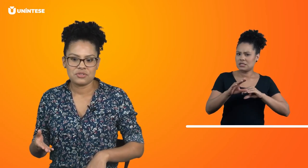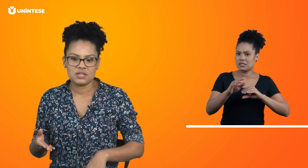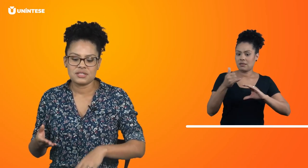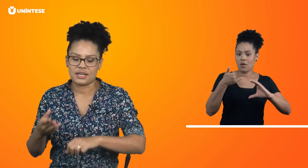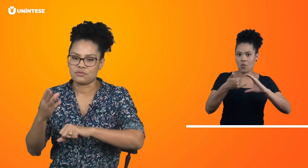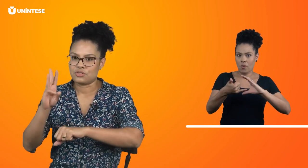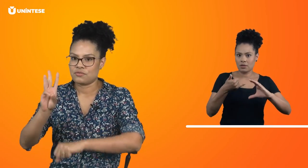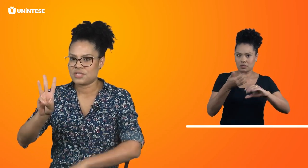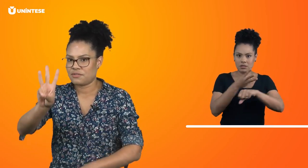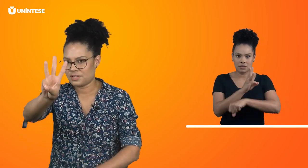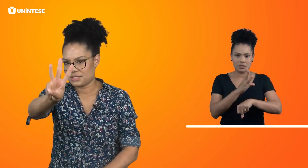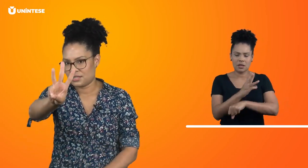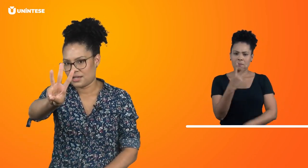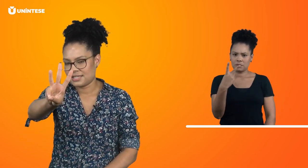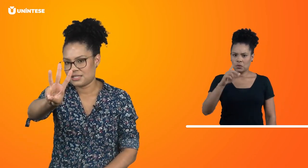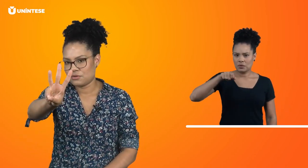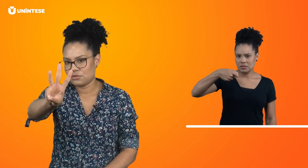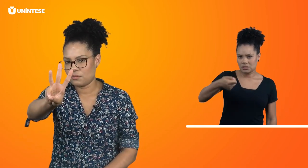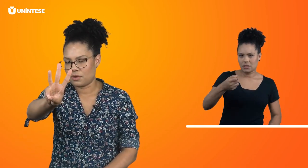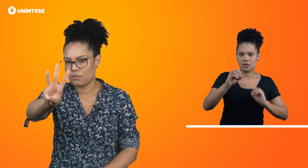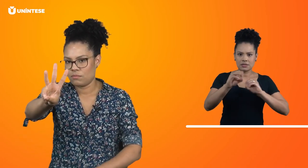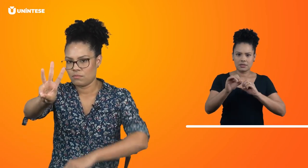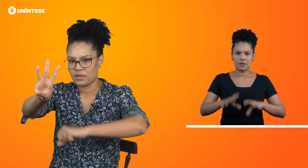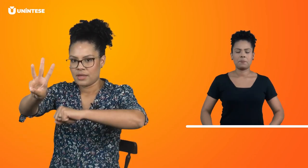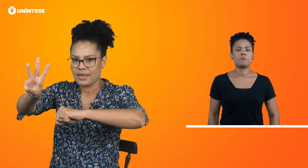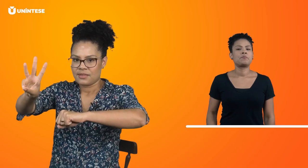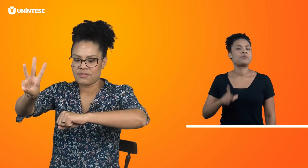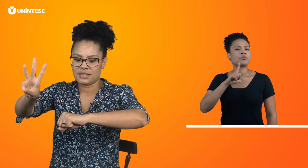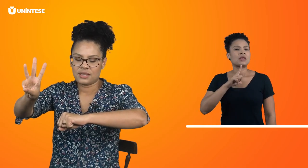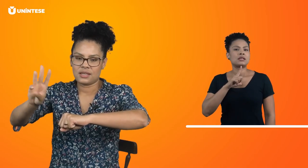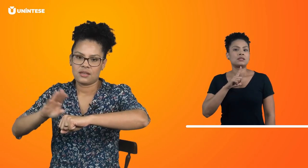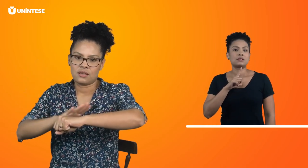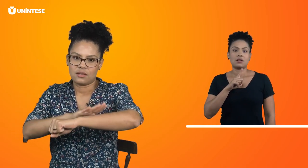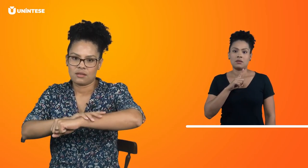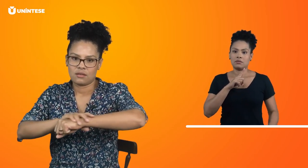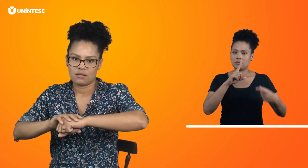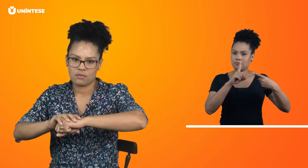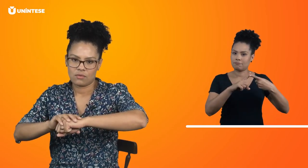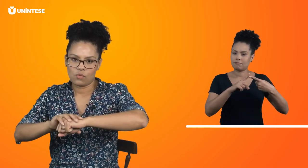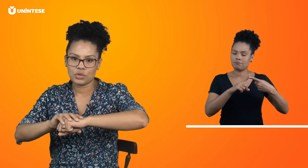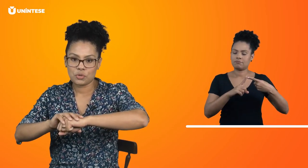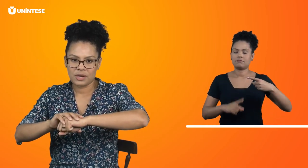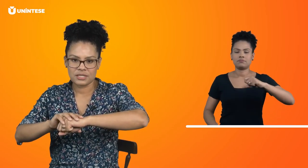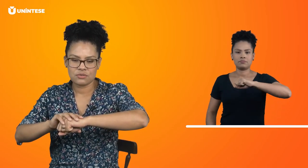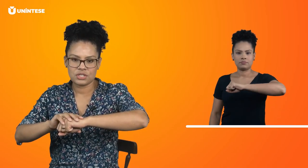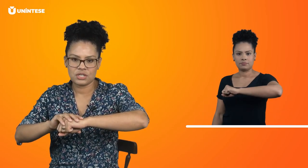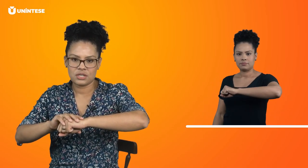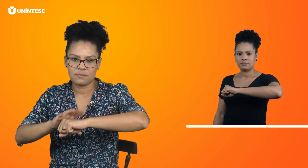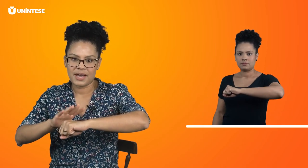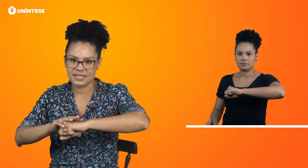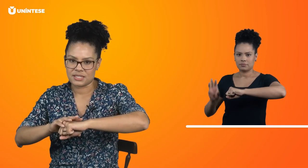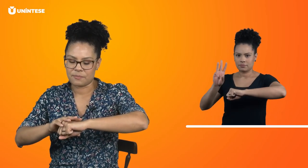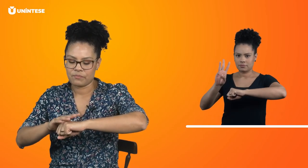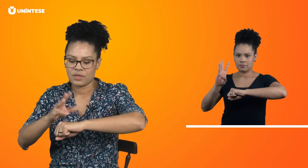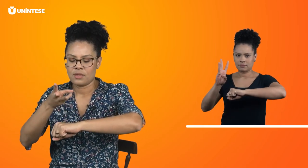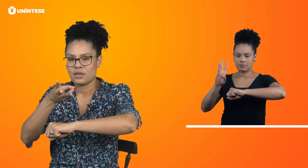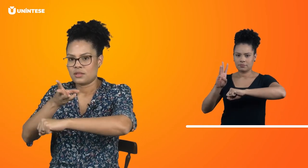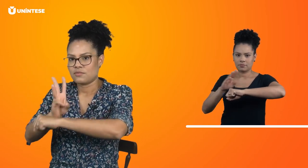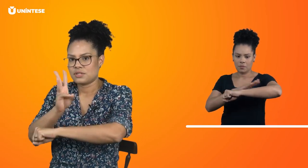utilizados. Você vai fazer assim com a sua mão e vai ter o outro braço de base. Então você